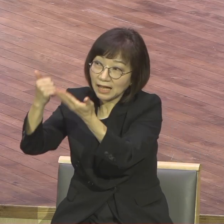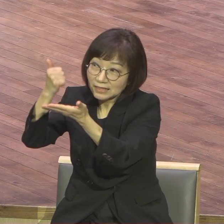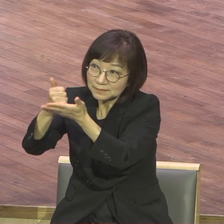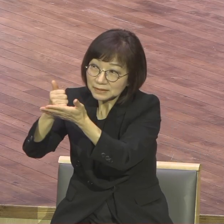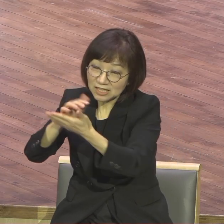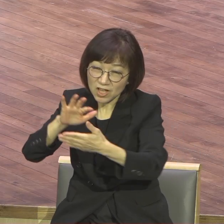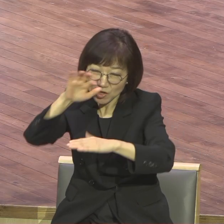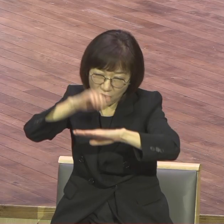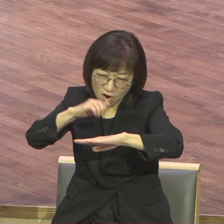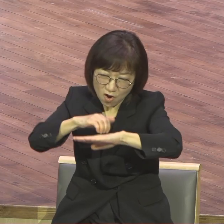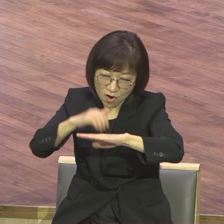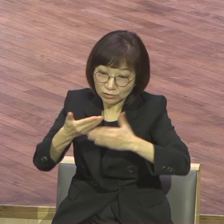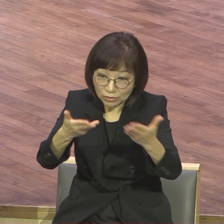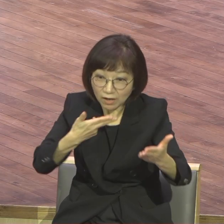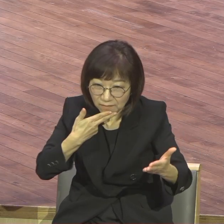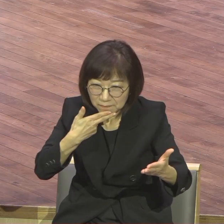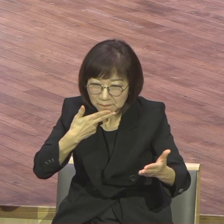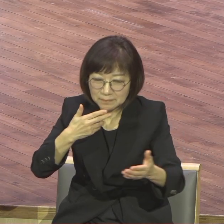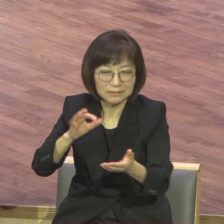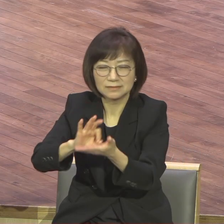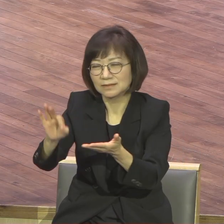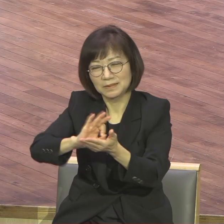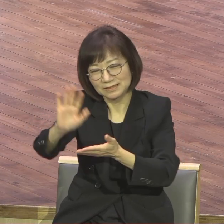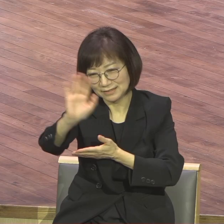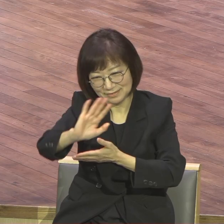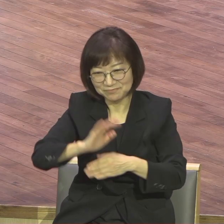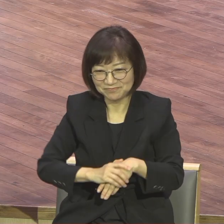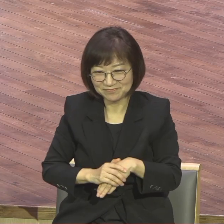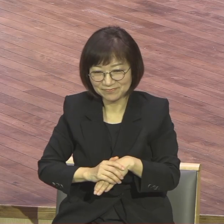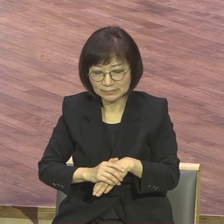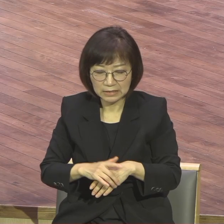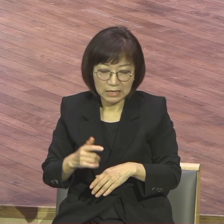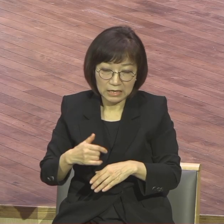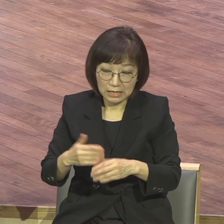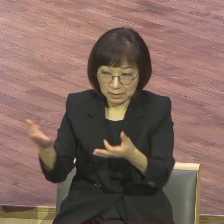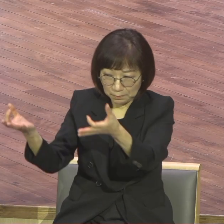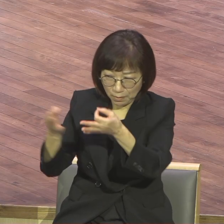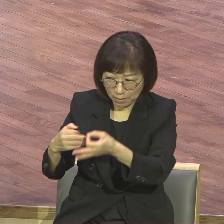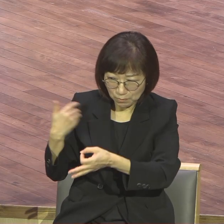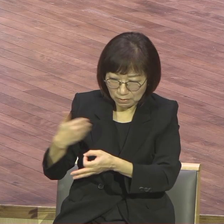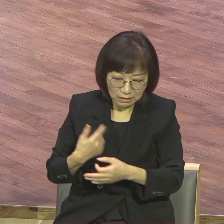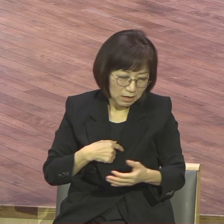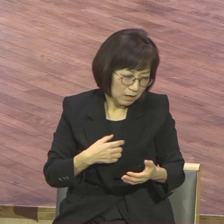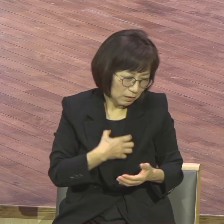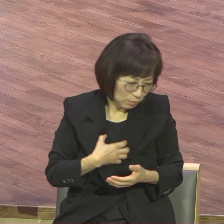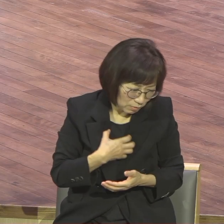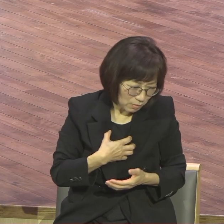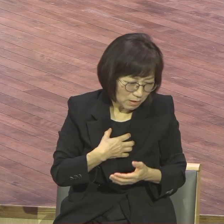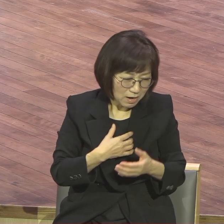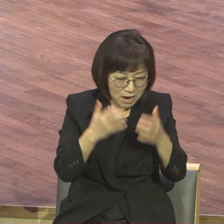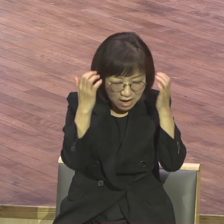적이 없어요. 남모르는 고통과 아픔과 외로움을 하나님 앞에 무릎으로 해결한 사람만이